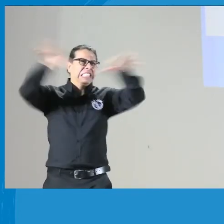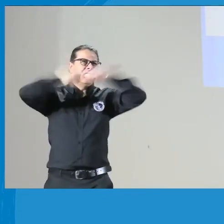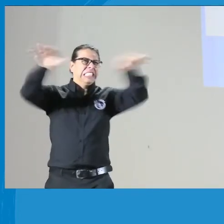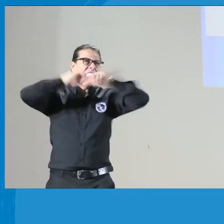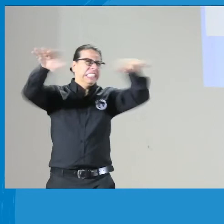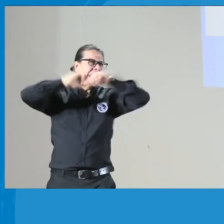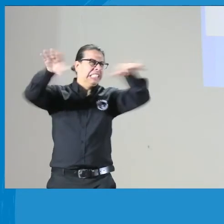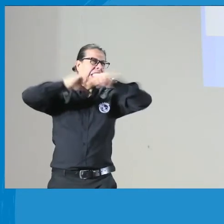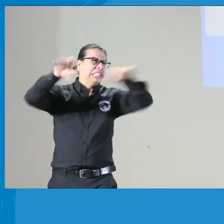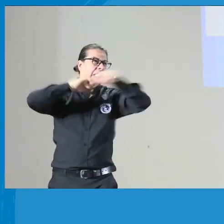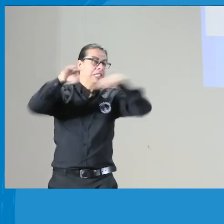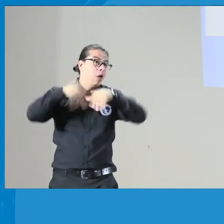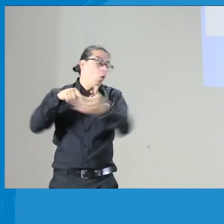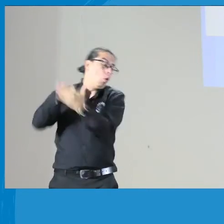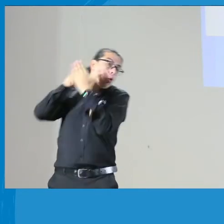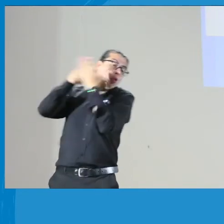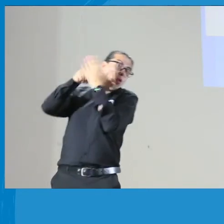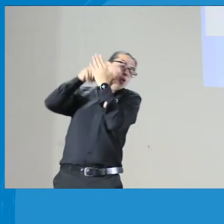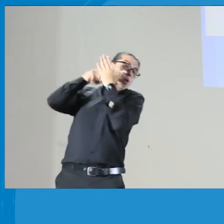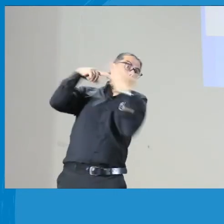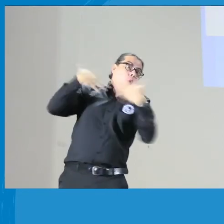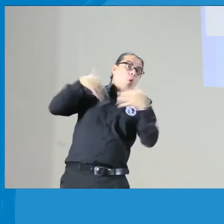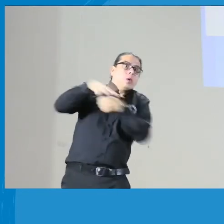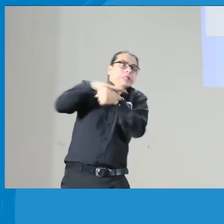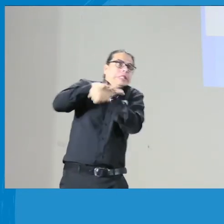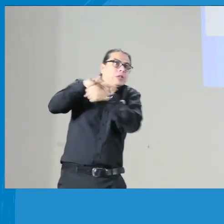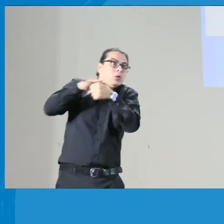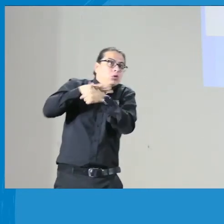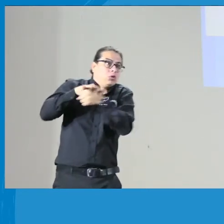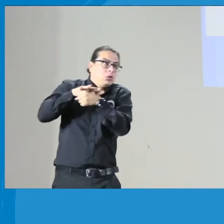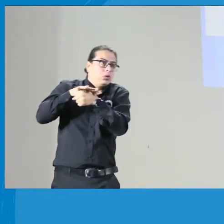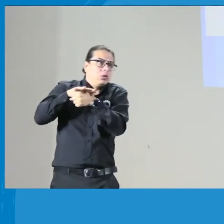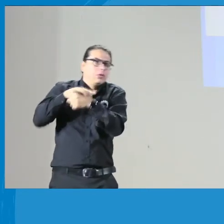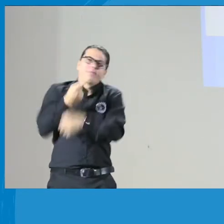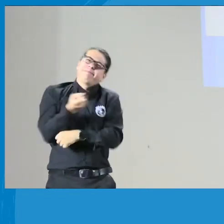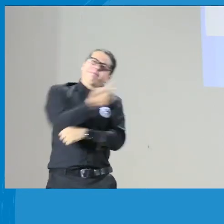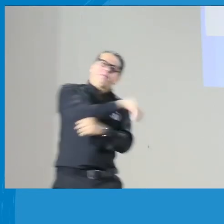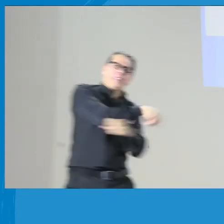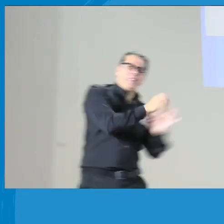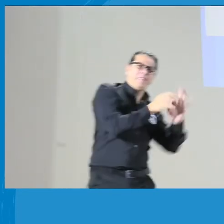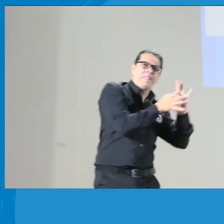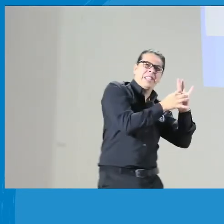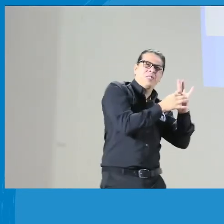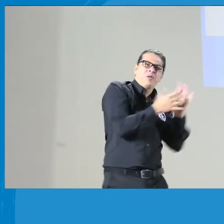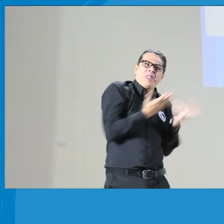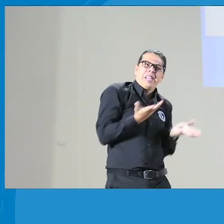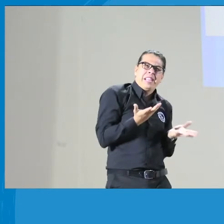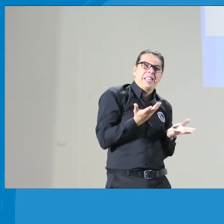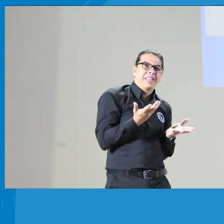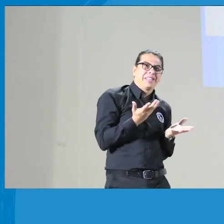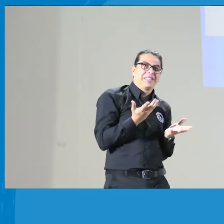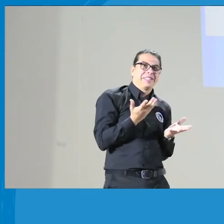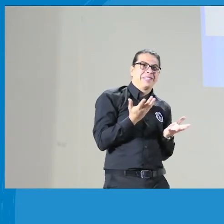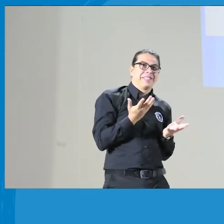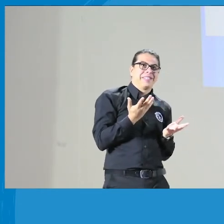empezó a usarse las redes sociales, la virtualidad, y eso se volvió, se volvió público. Una situación que empezó a ser pública.